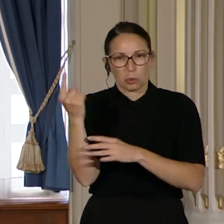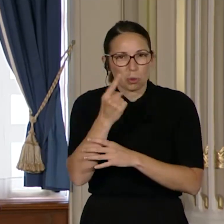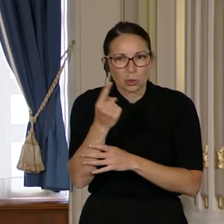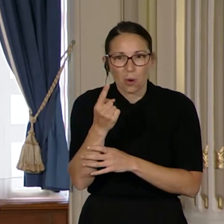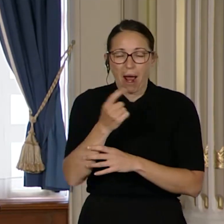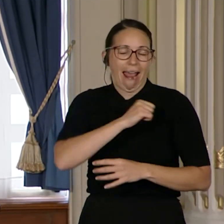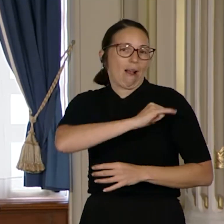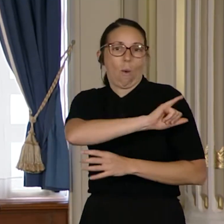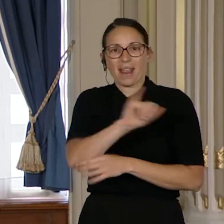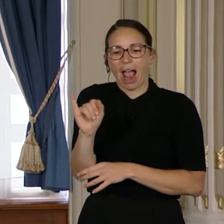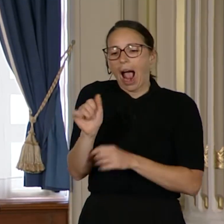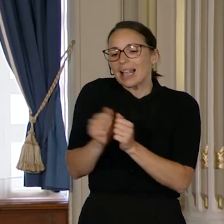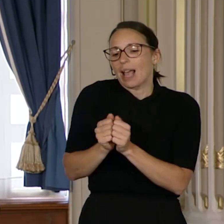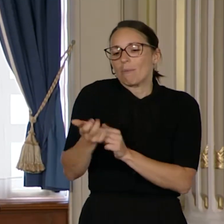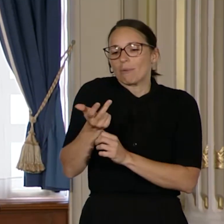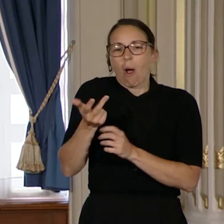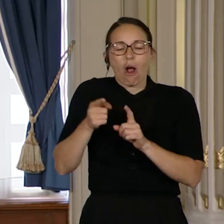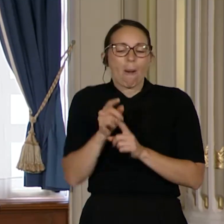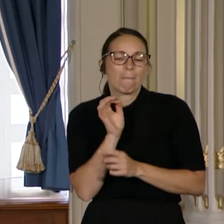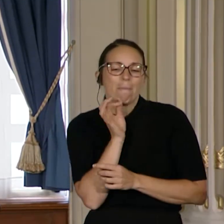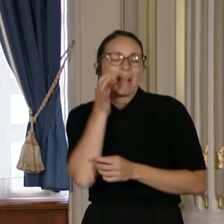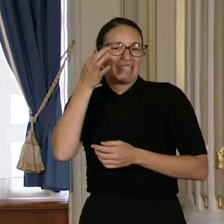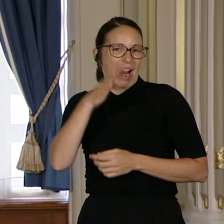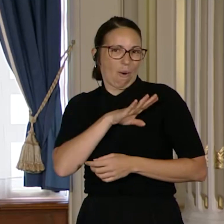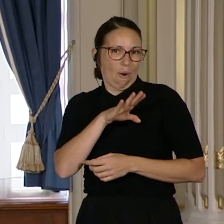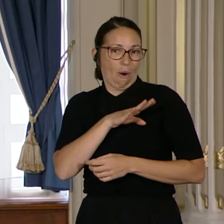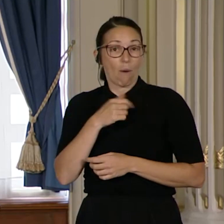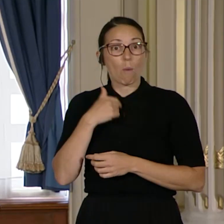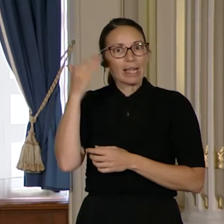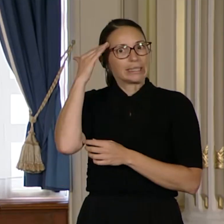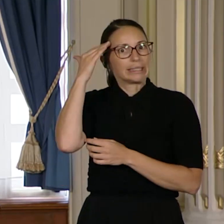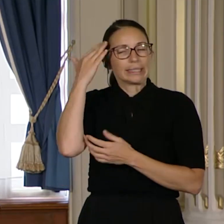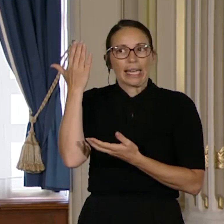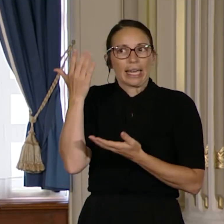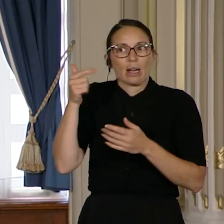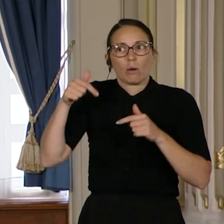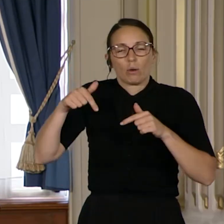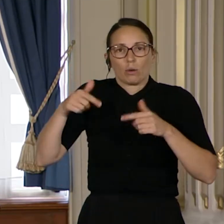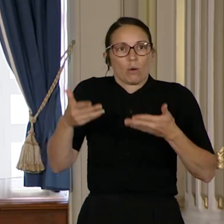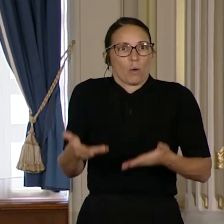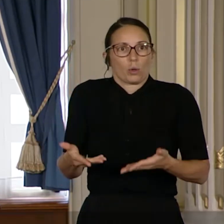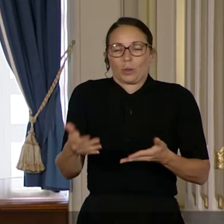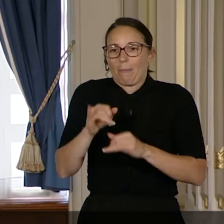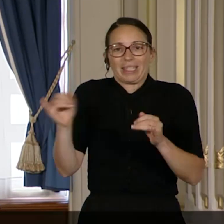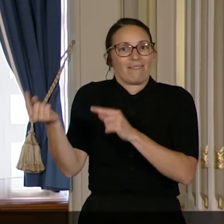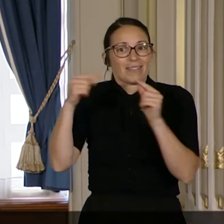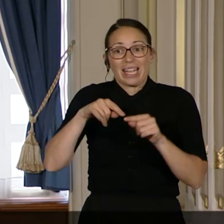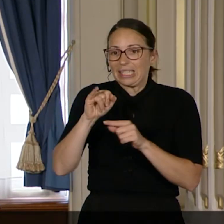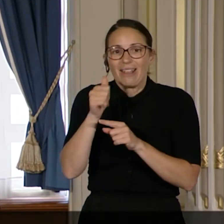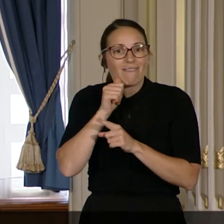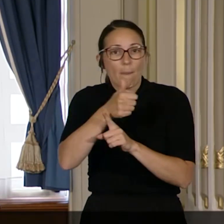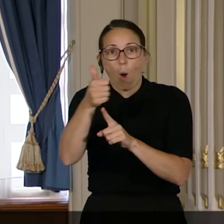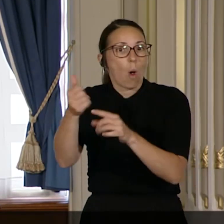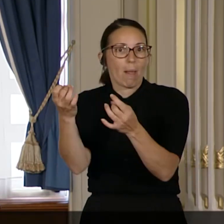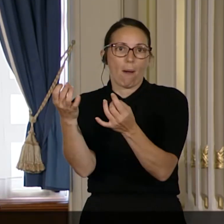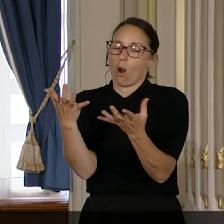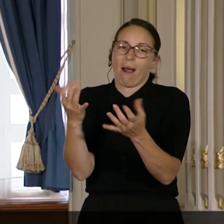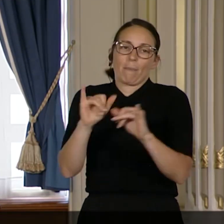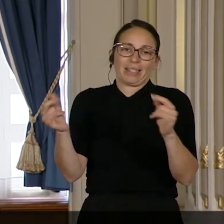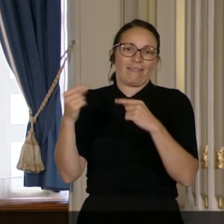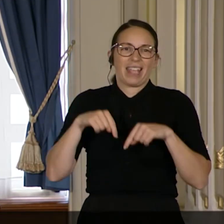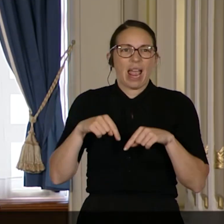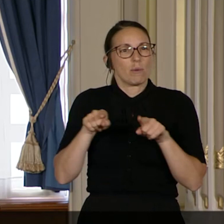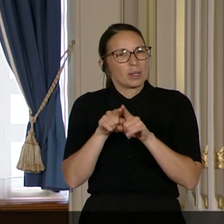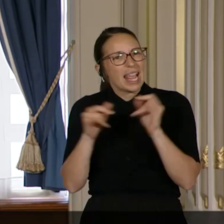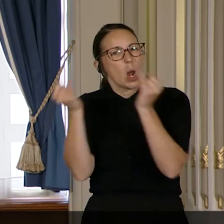Ensemble, on a un petit quelque chose d'exceptionnel. Je suis consciente que je ne serais pas ici aujourd'hui si ce n'était pas de ces femmes incroyables et de cette